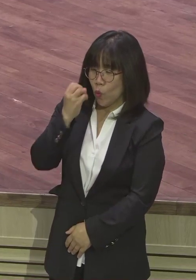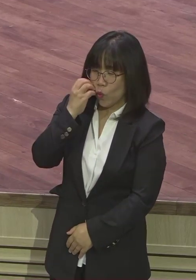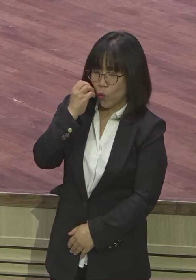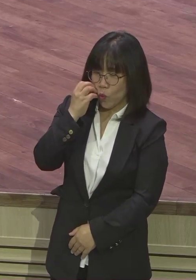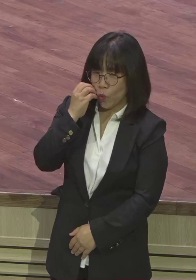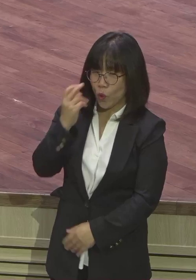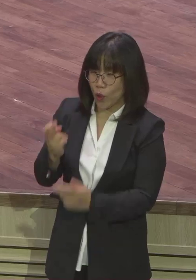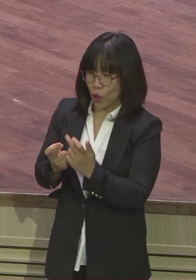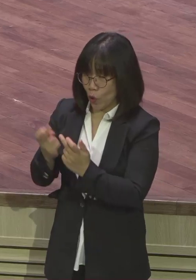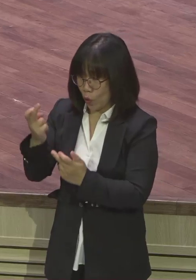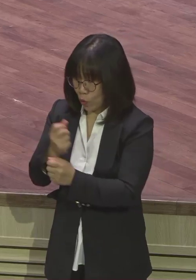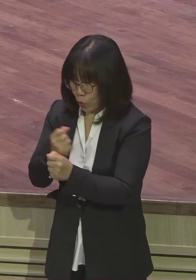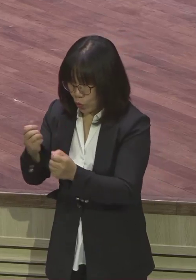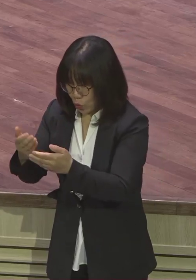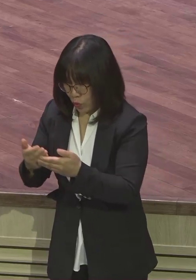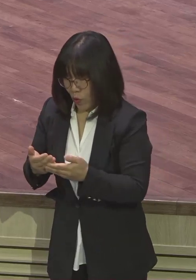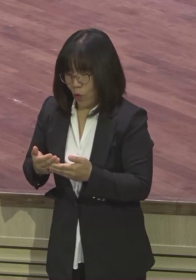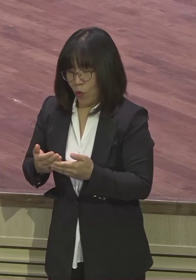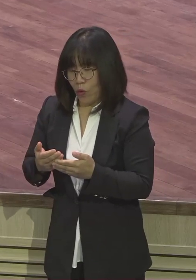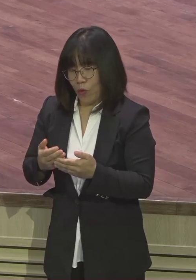용수의 장면이 연출됐습니다.